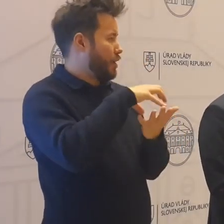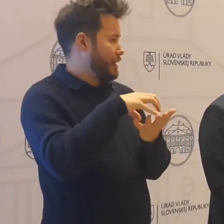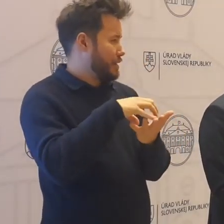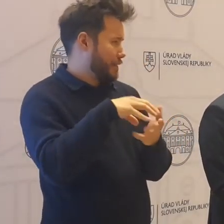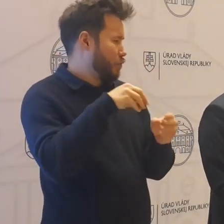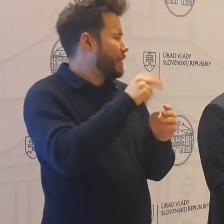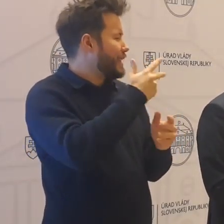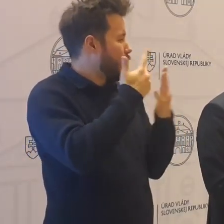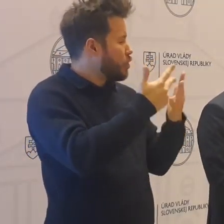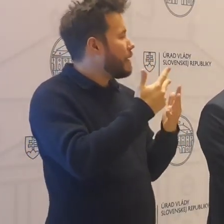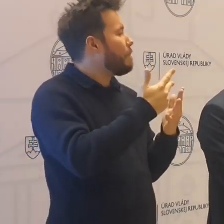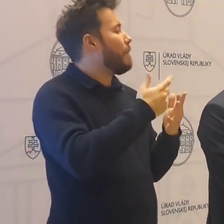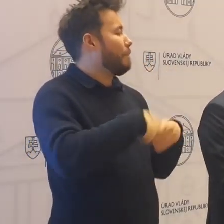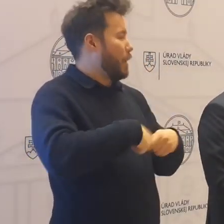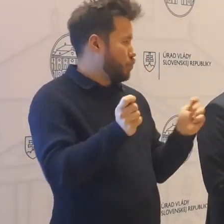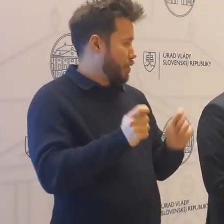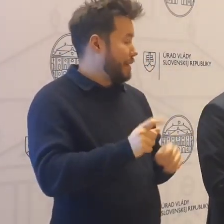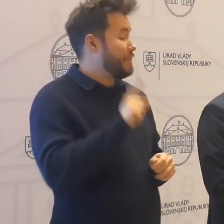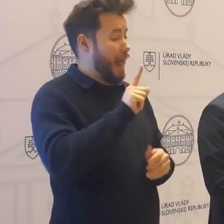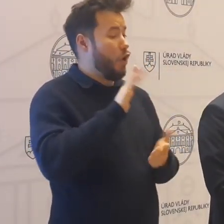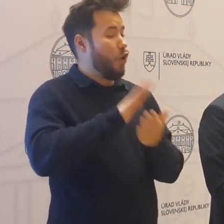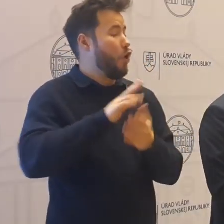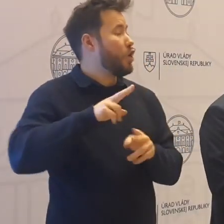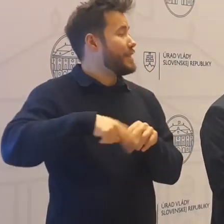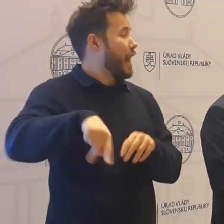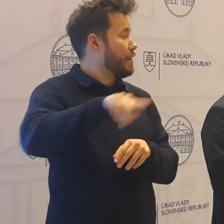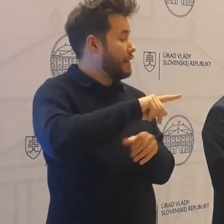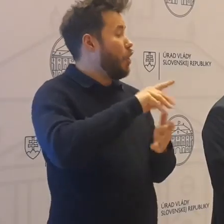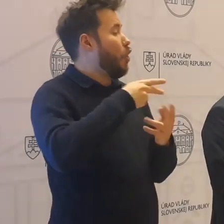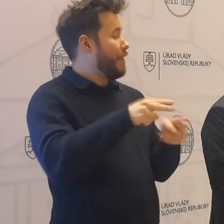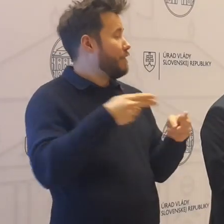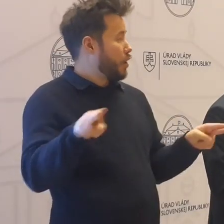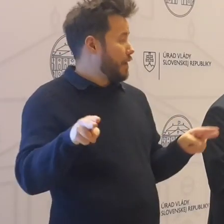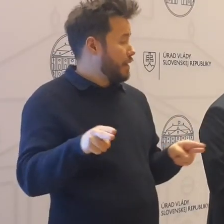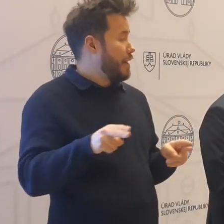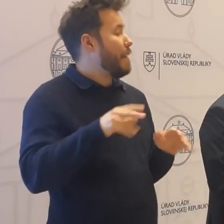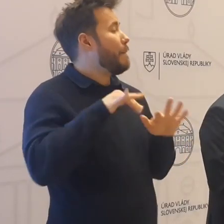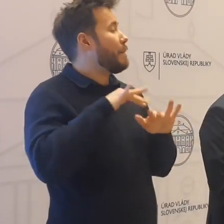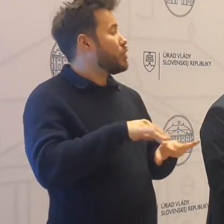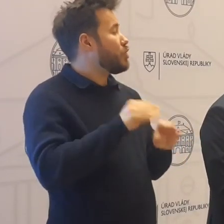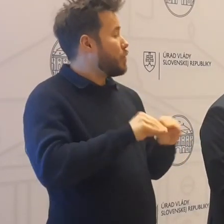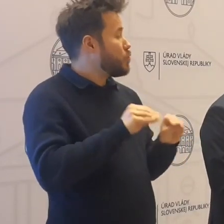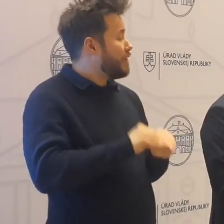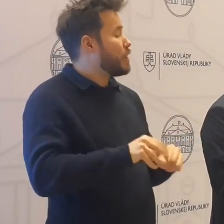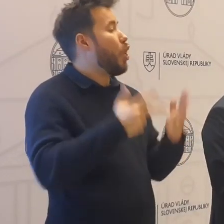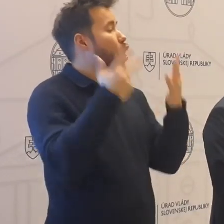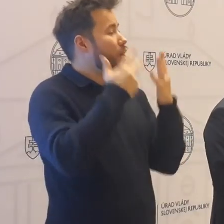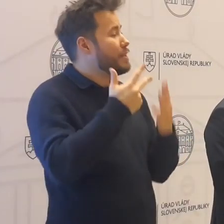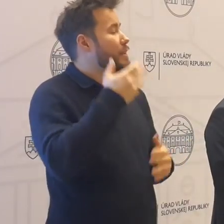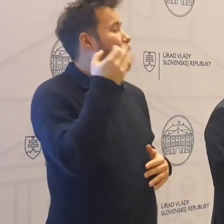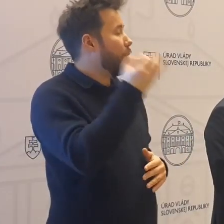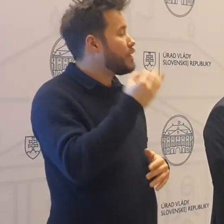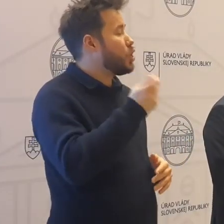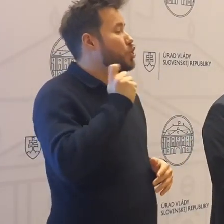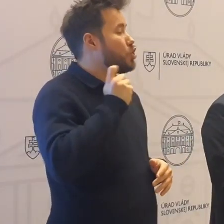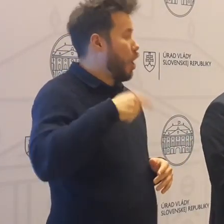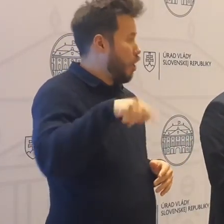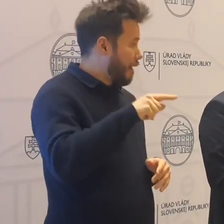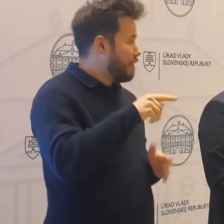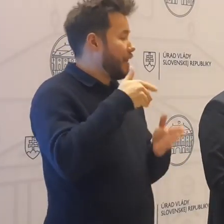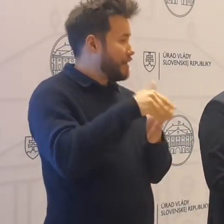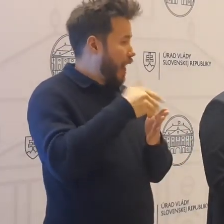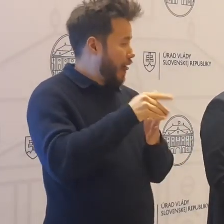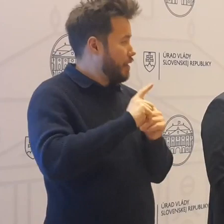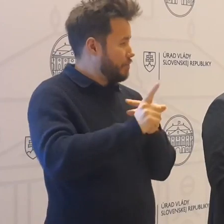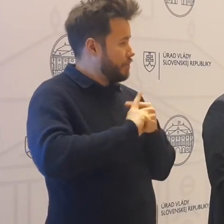38, tak v tých otvorených okresoch na prezenčnom vyučovaní máme stále 80 % žiakov, ktorí sa vzdelávajú.